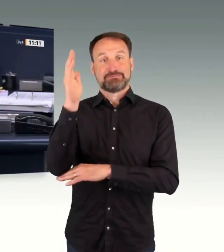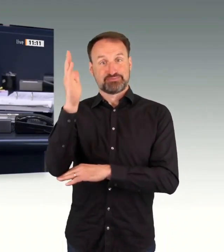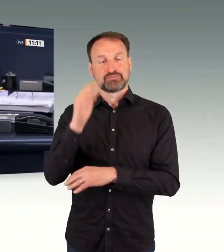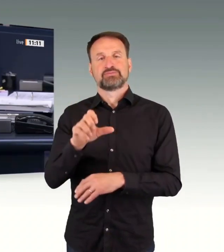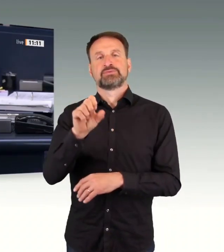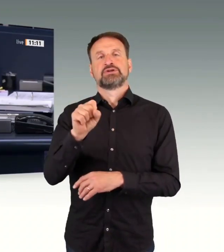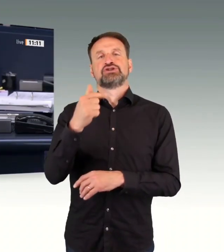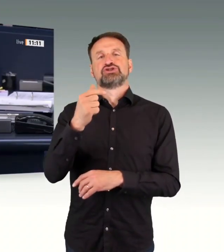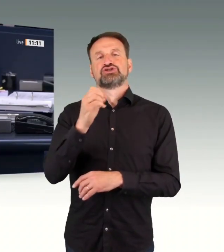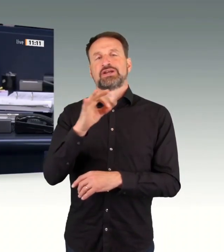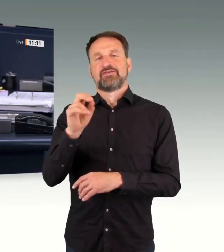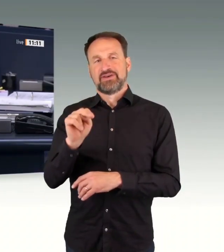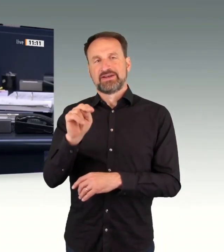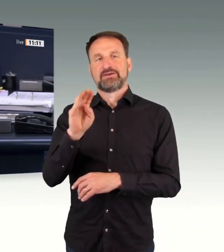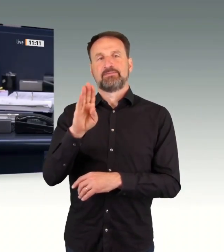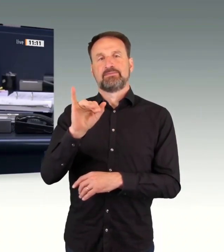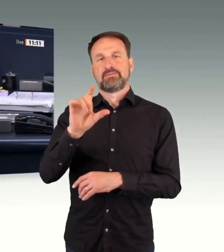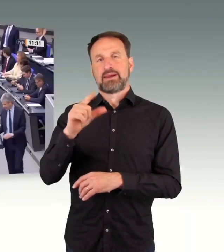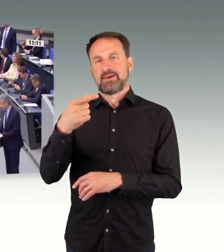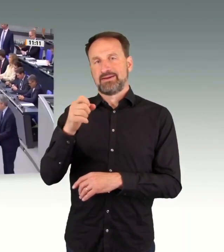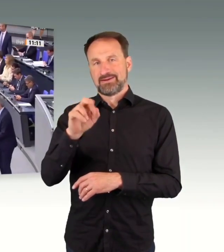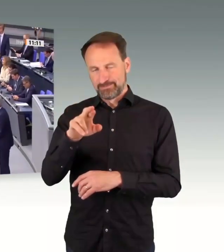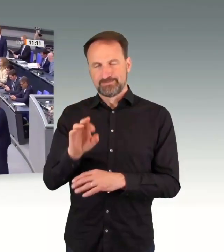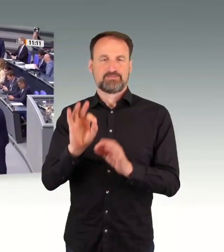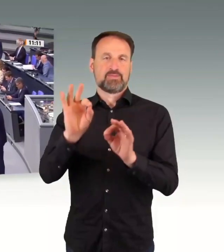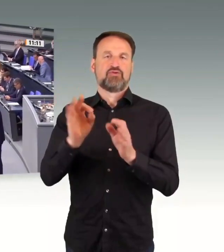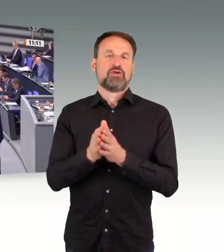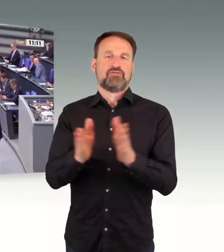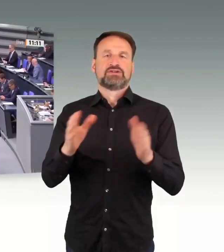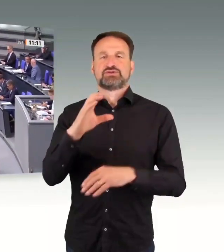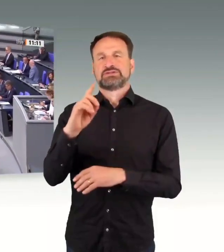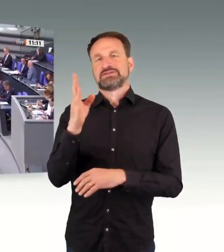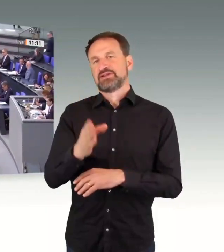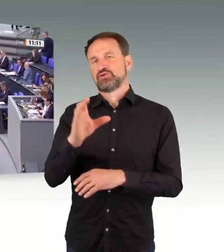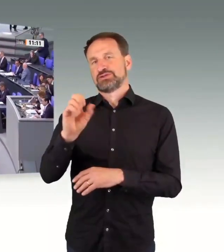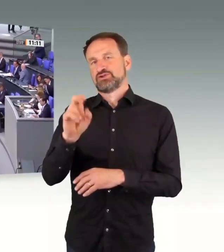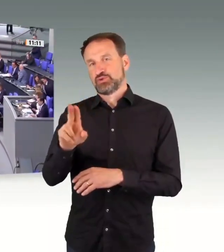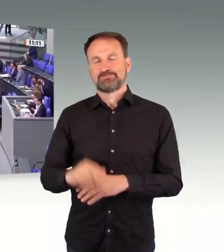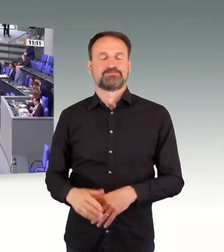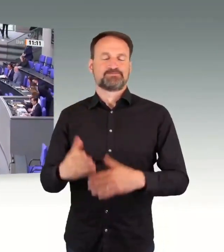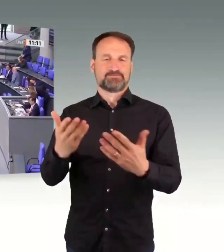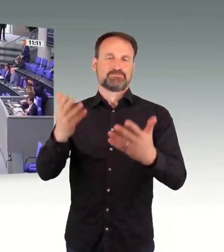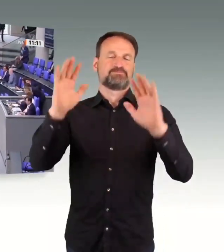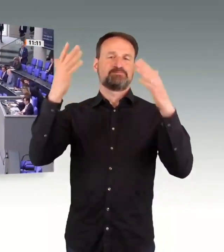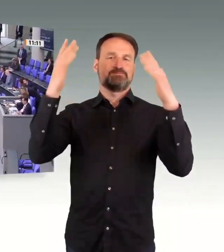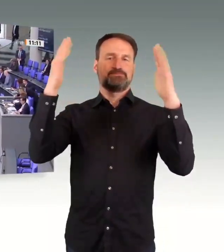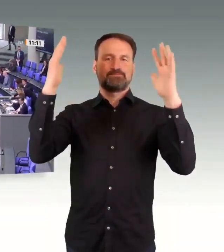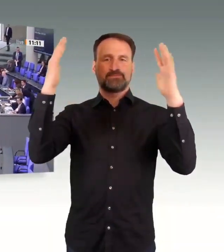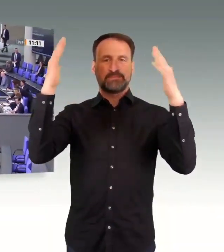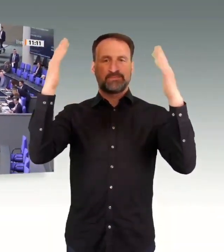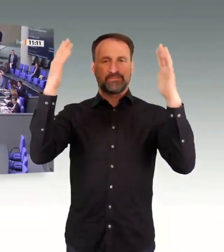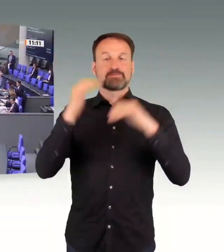Platz zu nehmen.